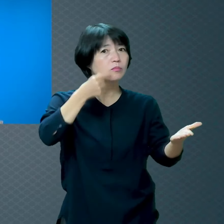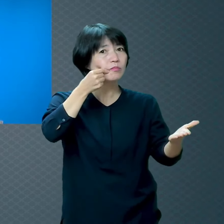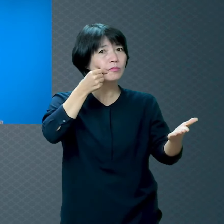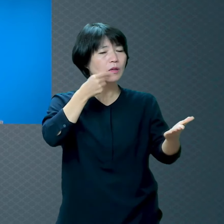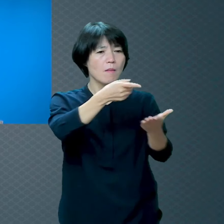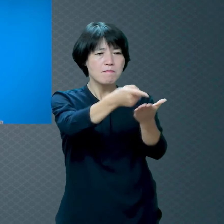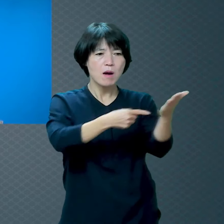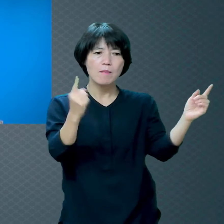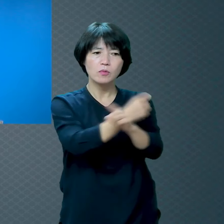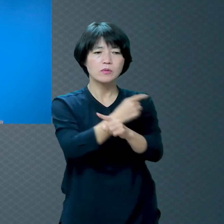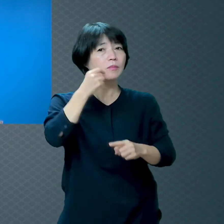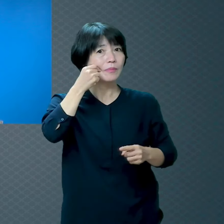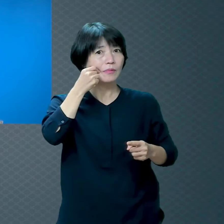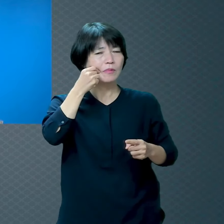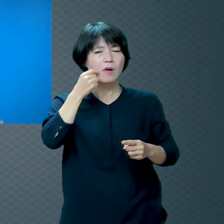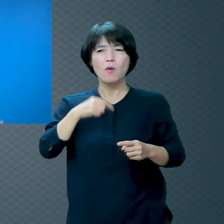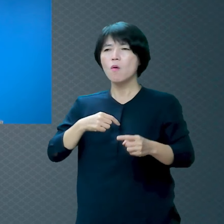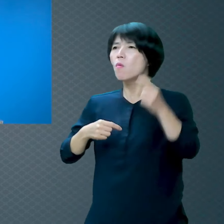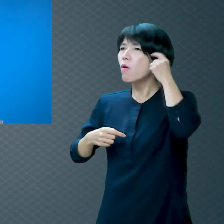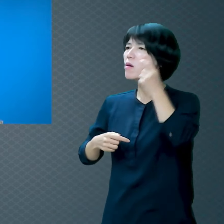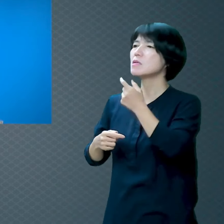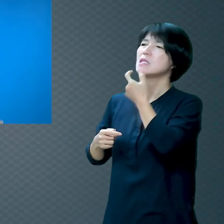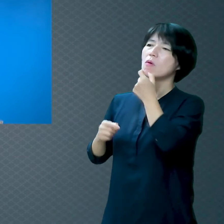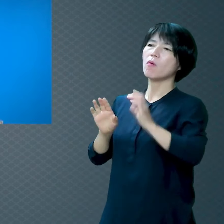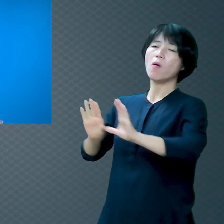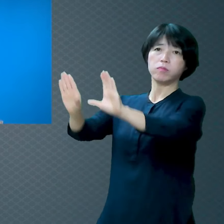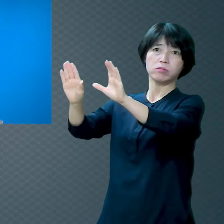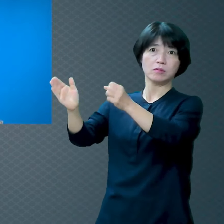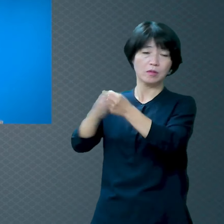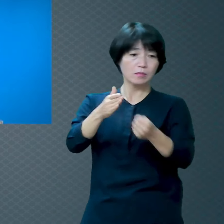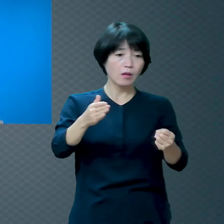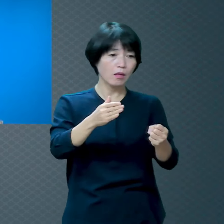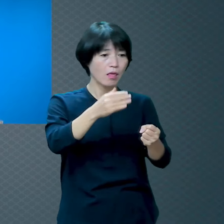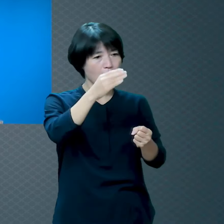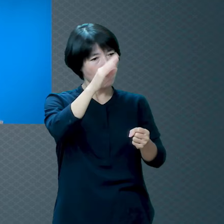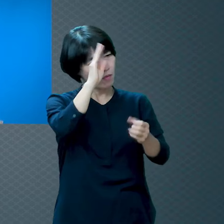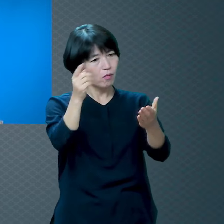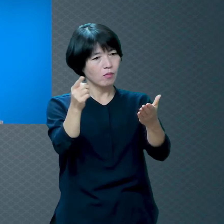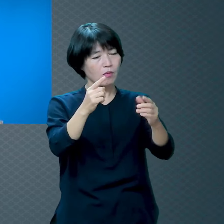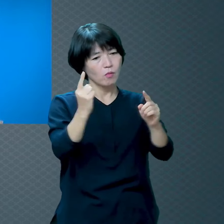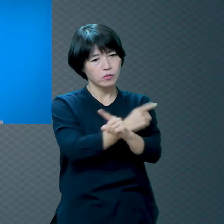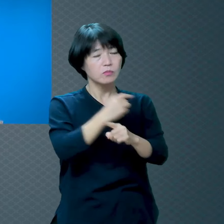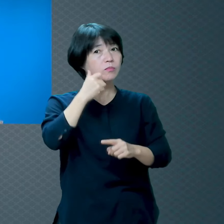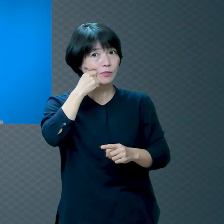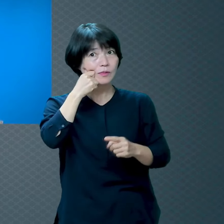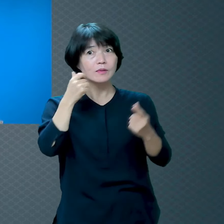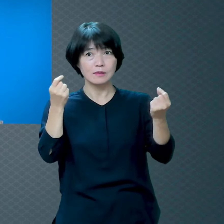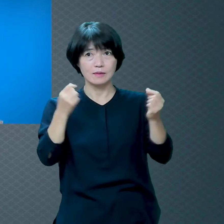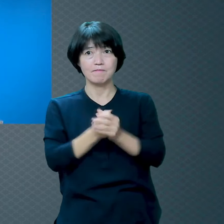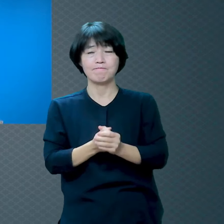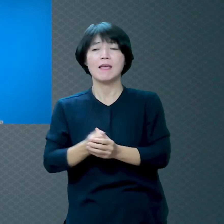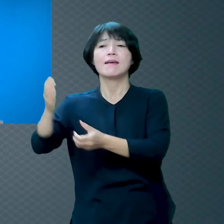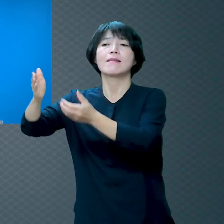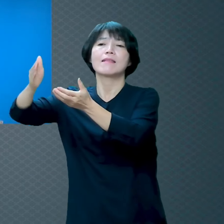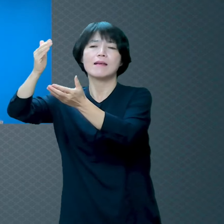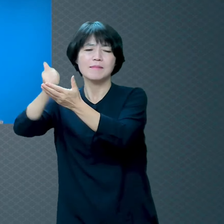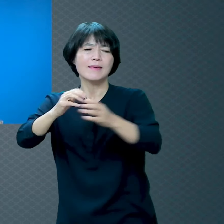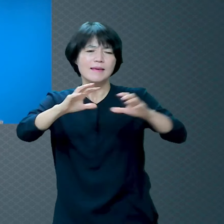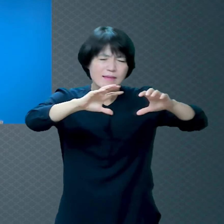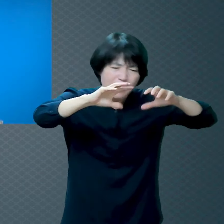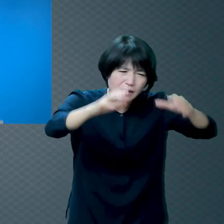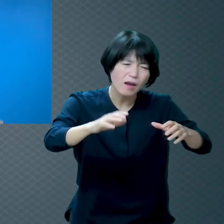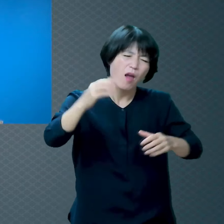하나님은 어떤 사람이라도 천국에 데려갈 수 있어요 이 세상에 어떤 사람도